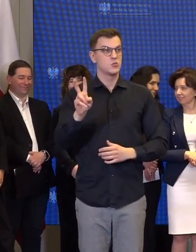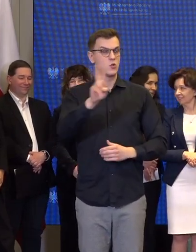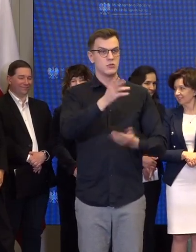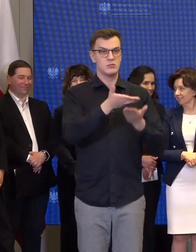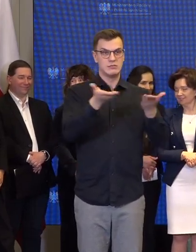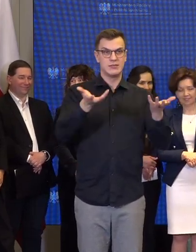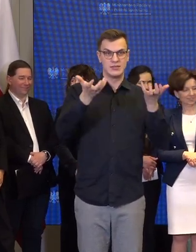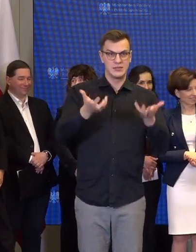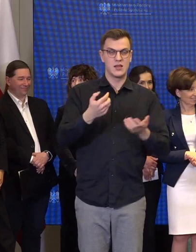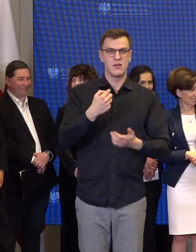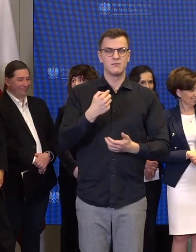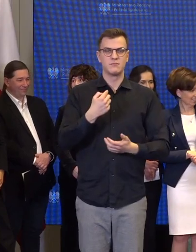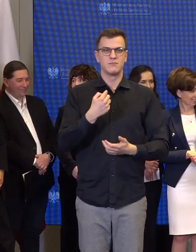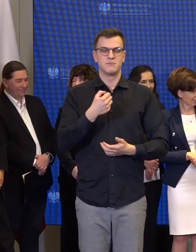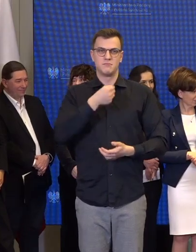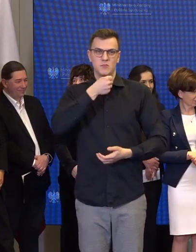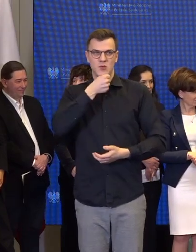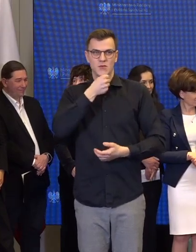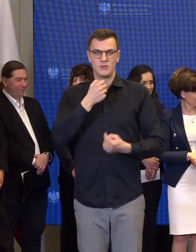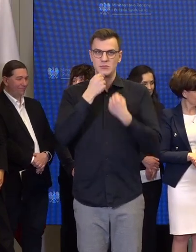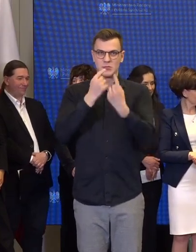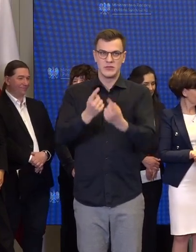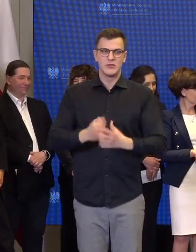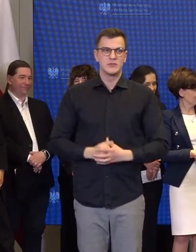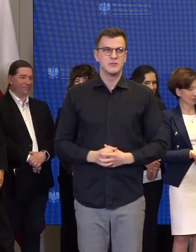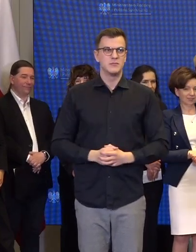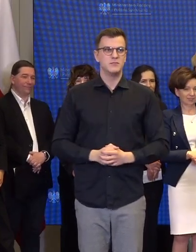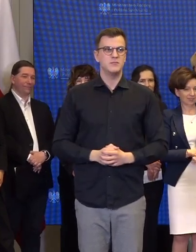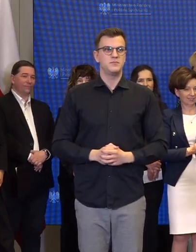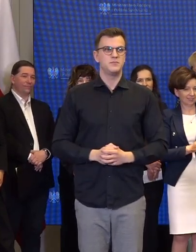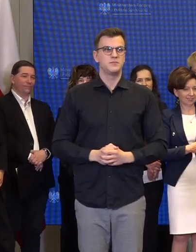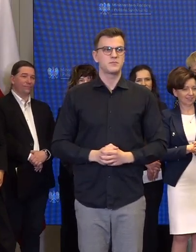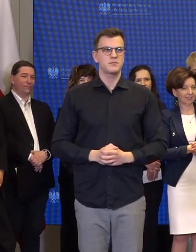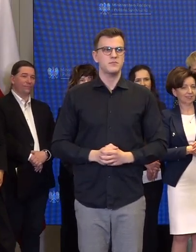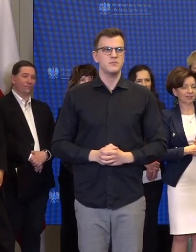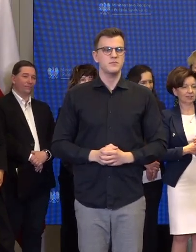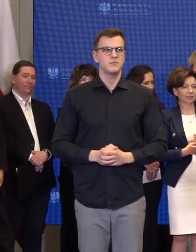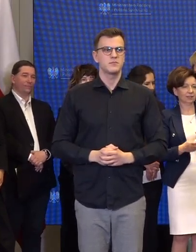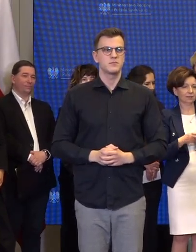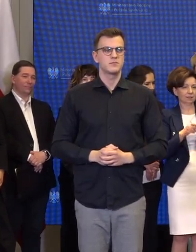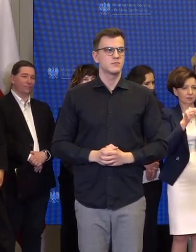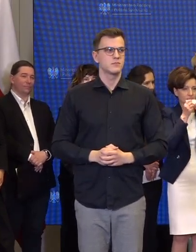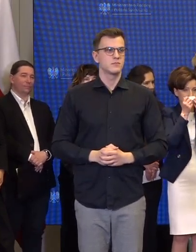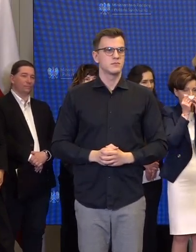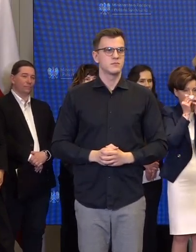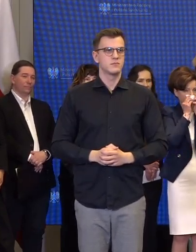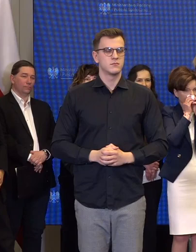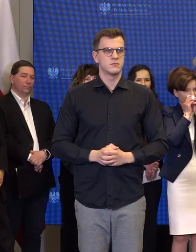ktoś z Państwa chce zabrać głos uczestniczący w spotkaniu? Dziękuję. Dziękuję.